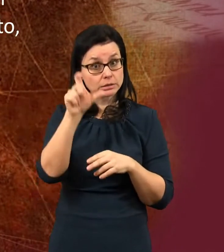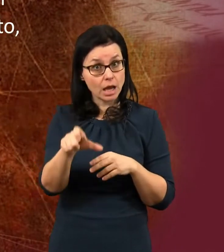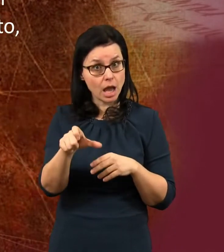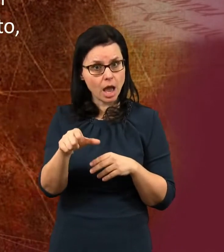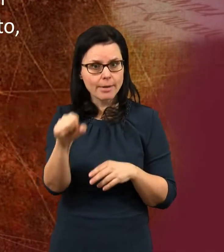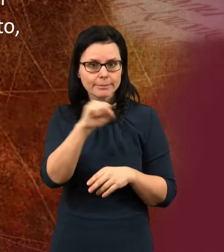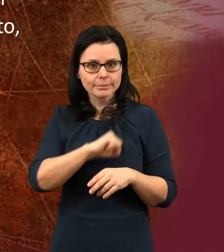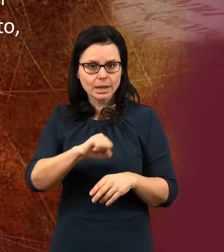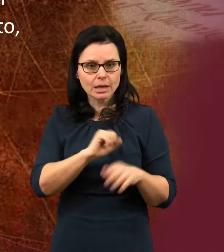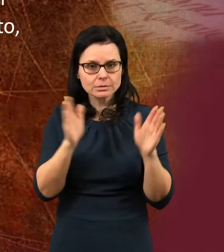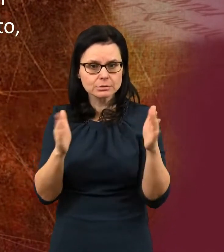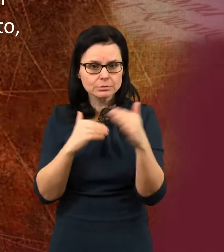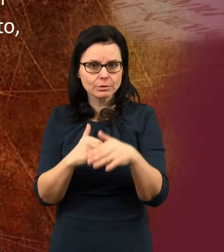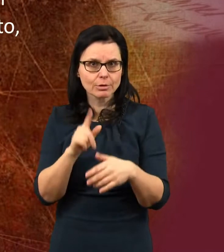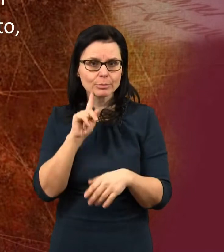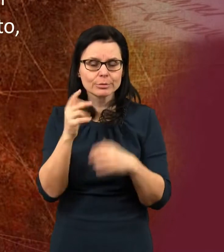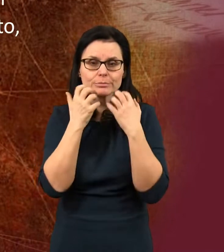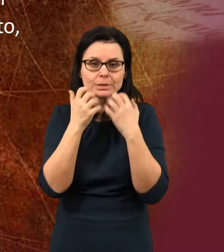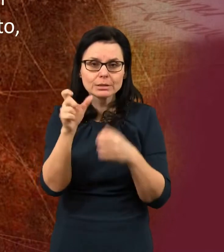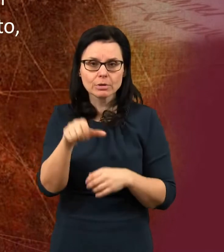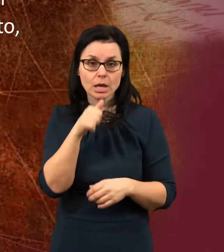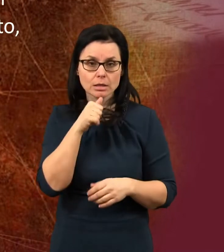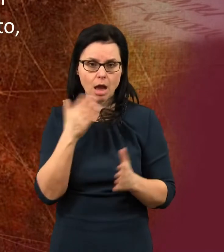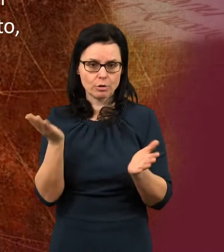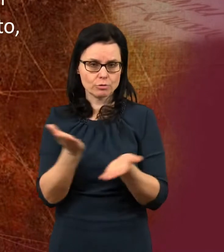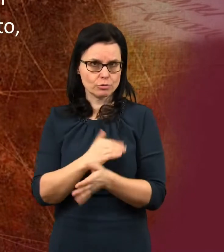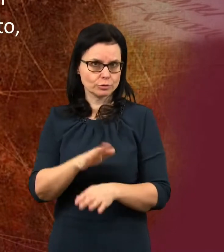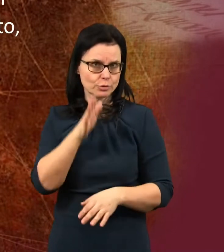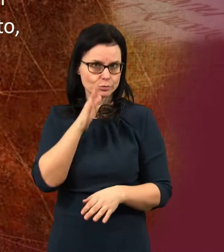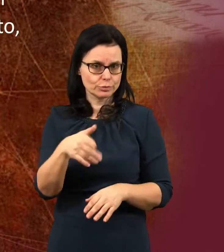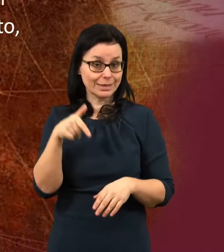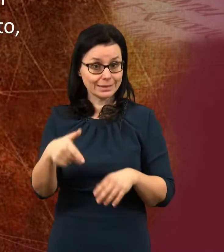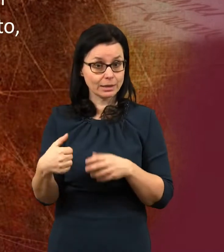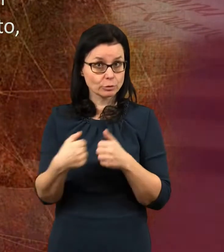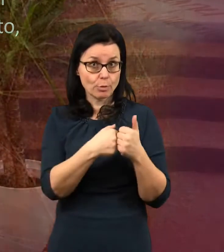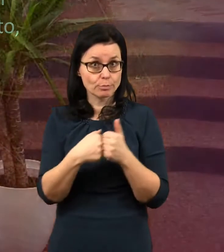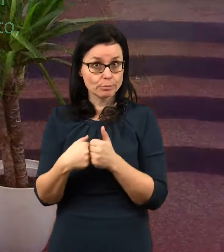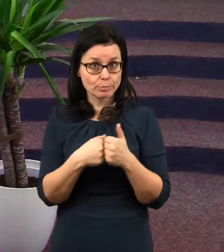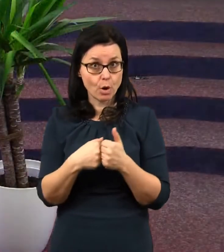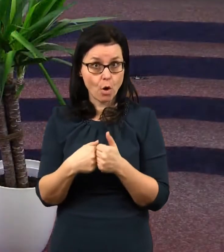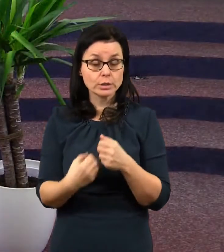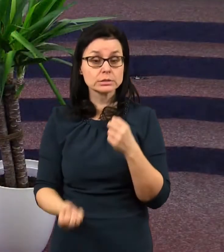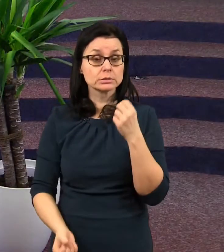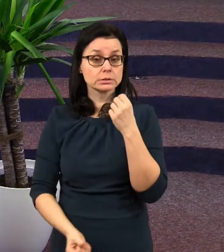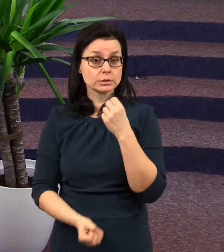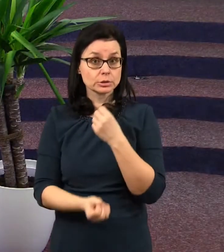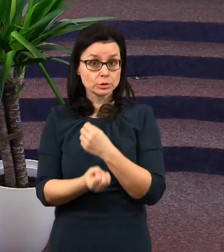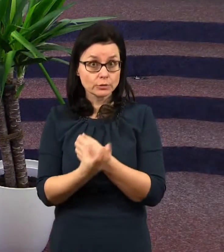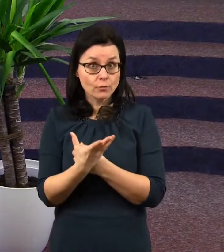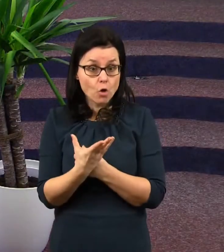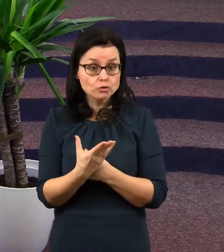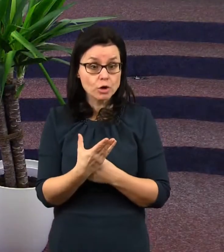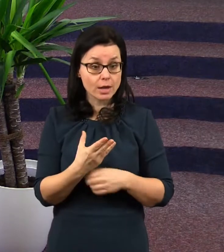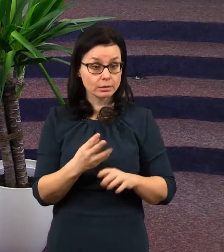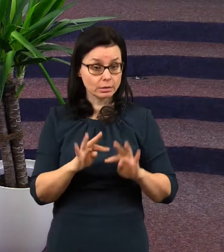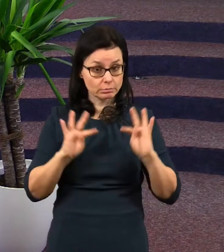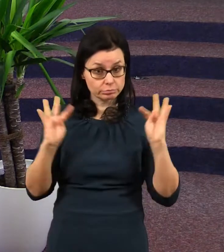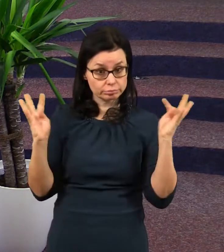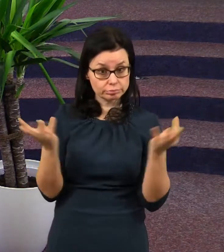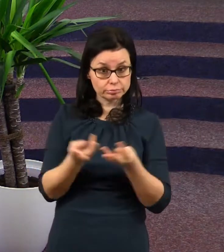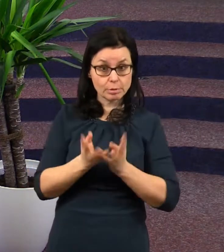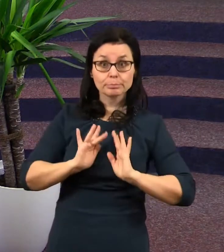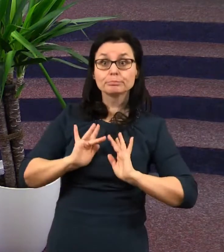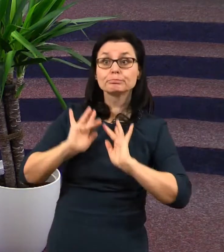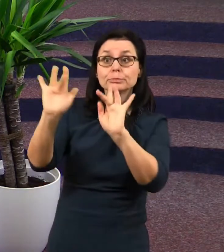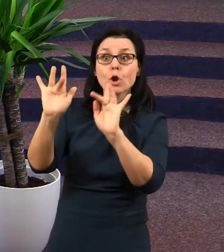jak může skončit tento boj? Jak může skončit boj vlastně stvořených bytostí proti Kristu? Jak to může